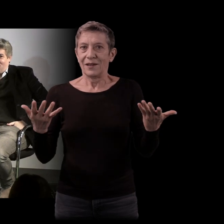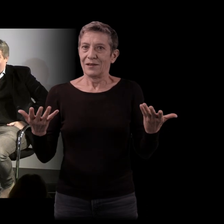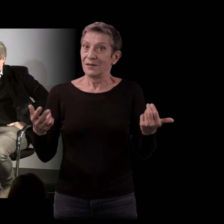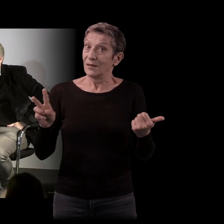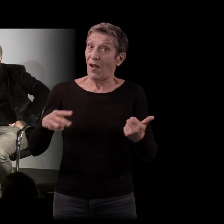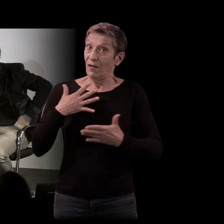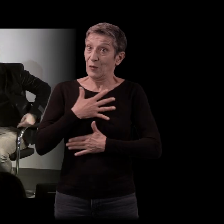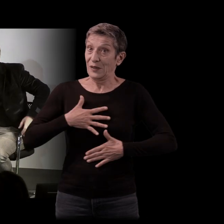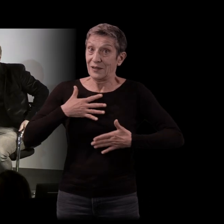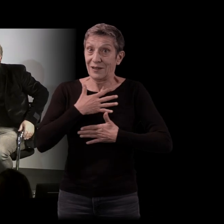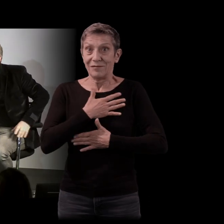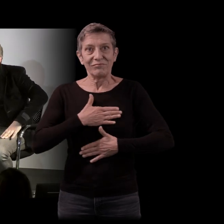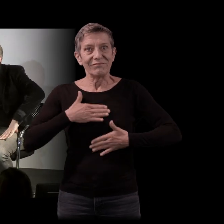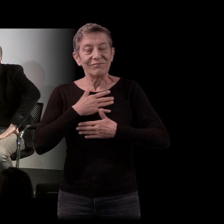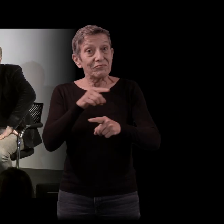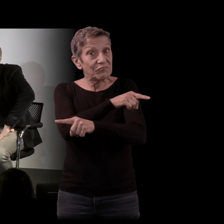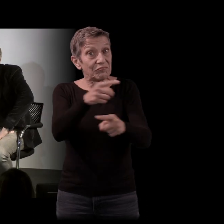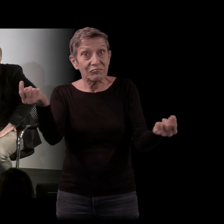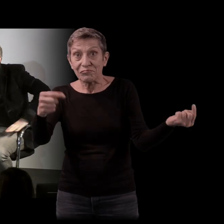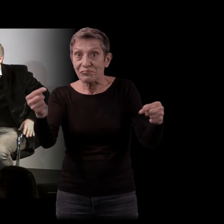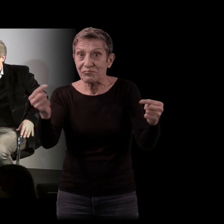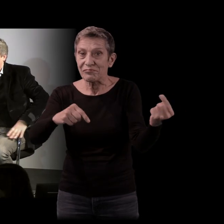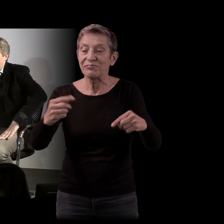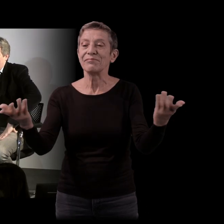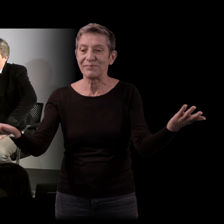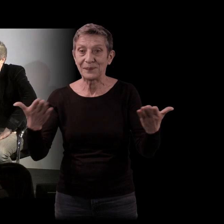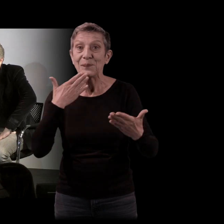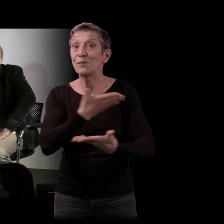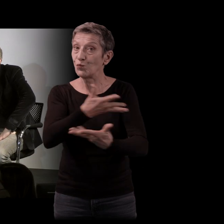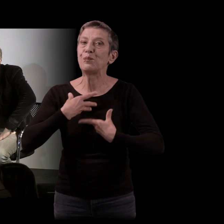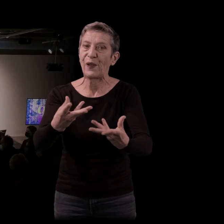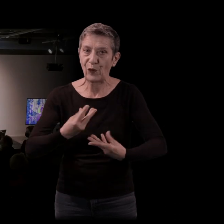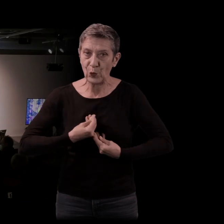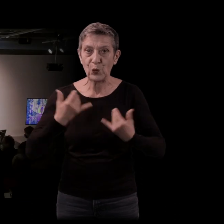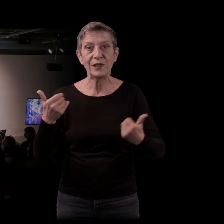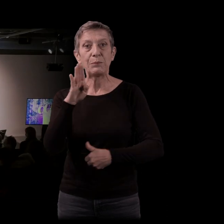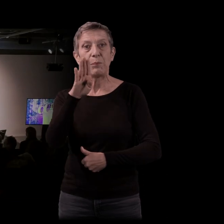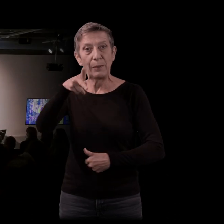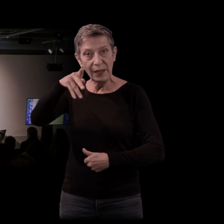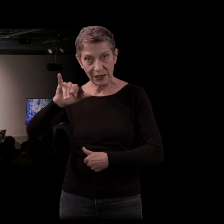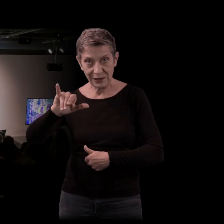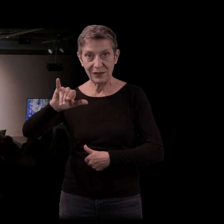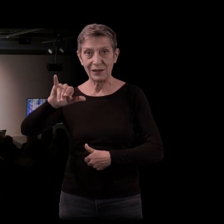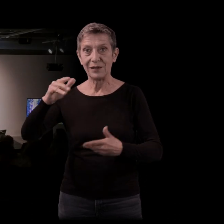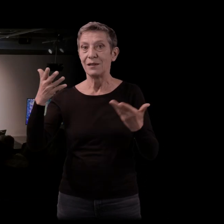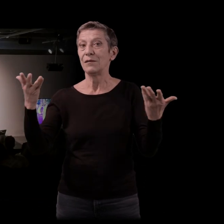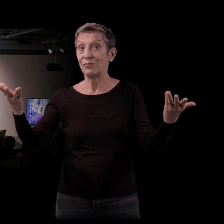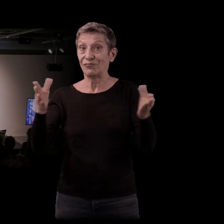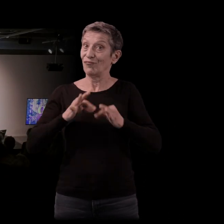plaisir que vous soyez au rendez-vous. Bonsoir donc, bienvenue ici à la BPI, dans cette jolie salle dans le